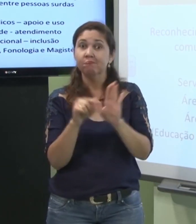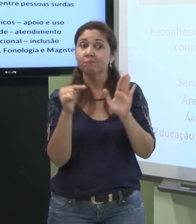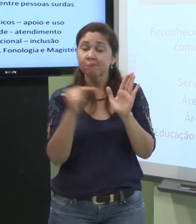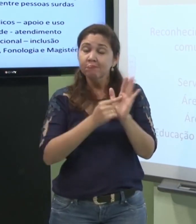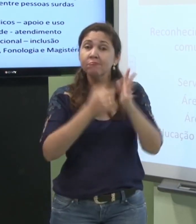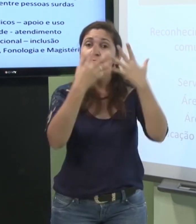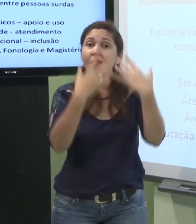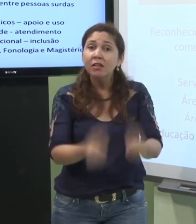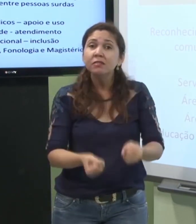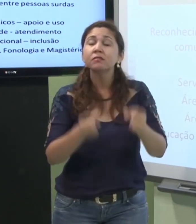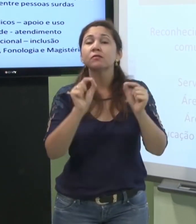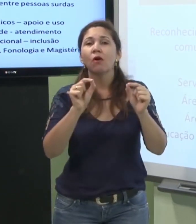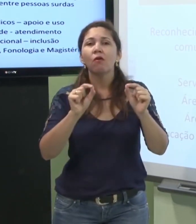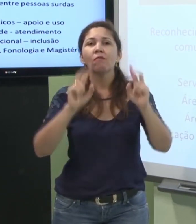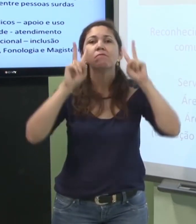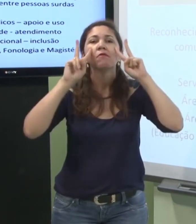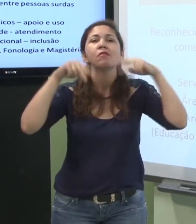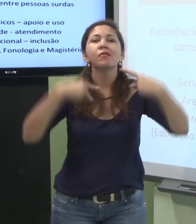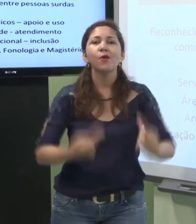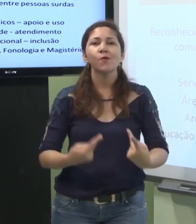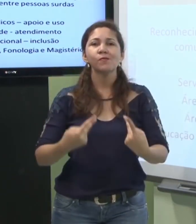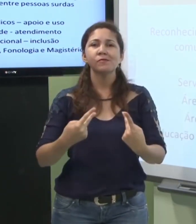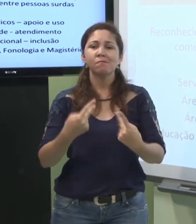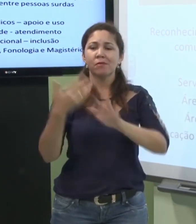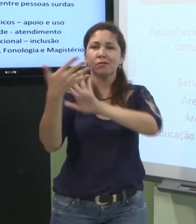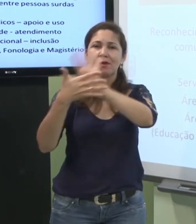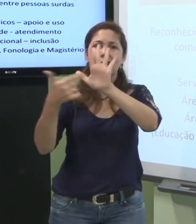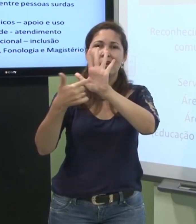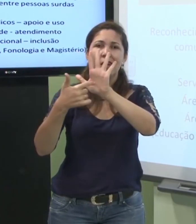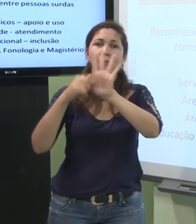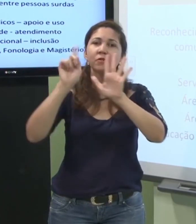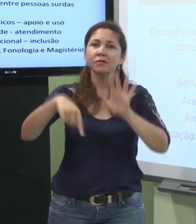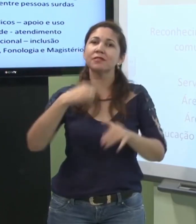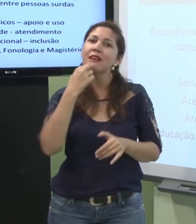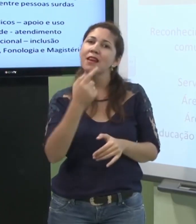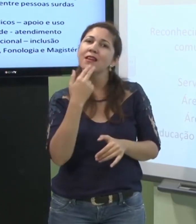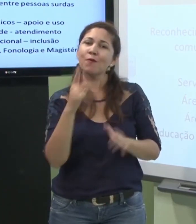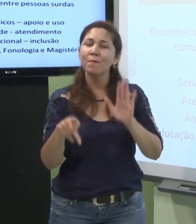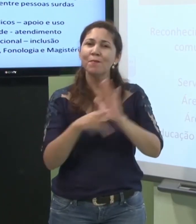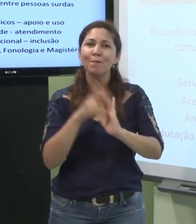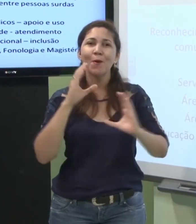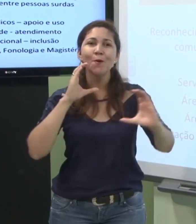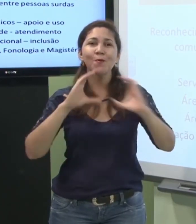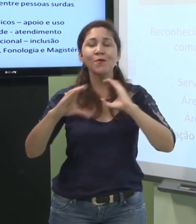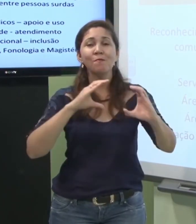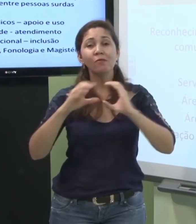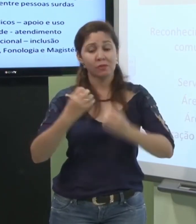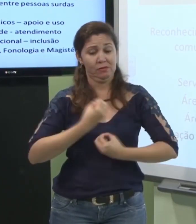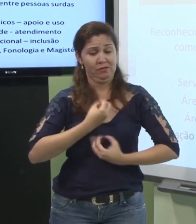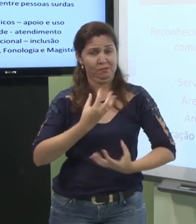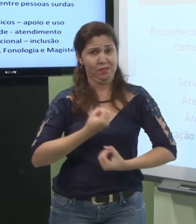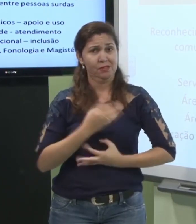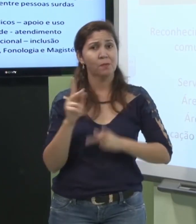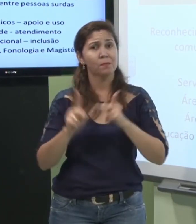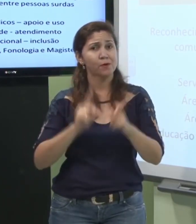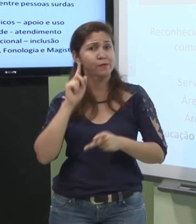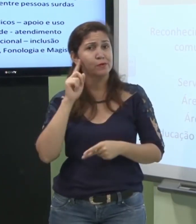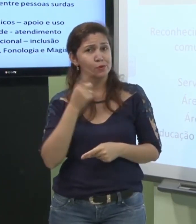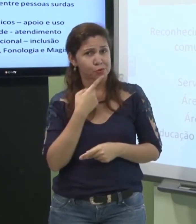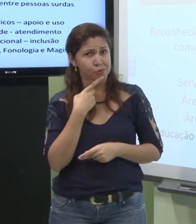movimentos e conseguiram o reconhecimento da língua de sinais como meio de comunicação